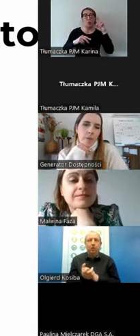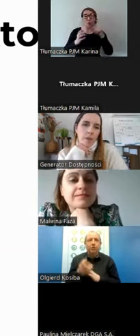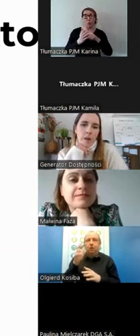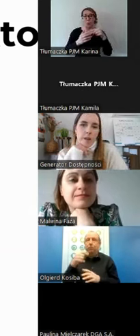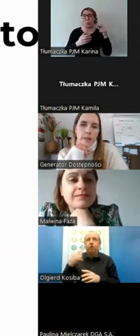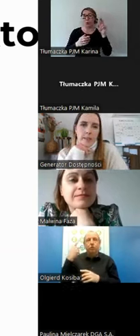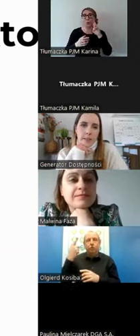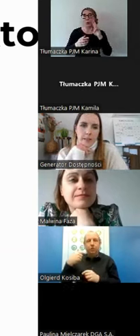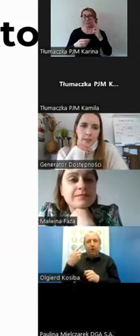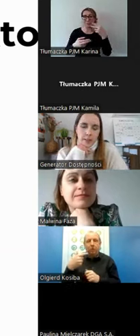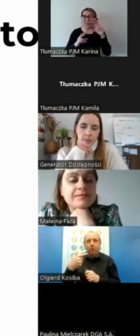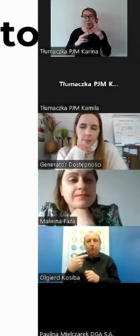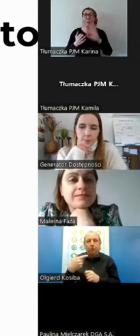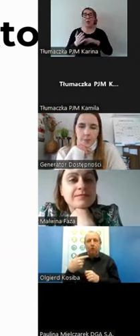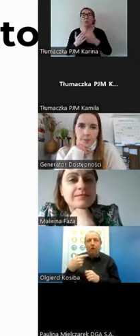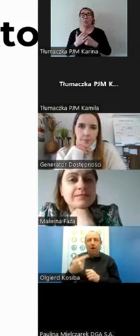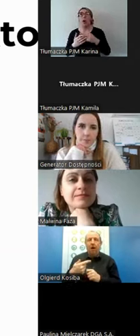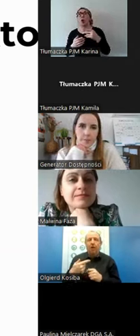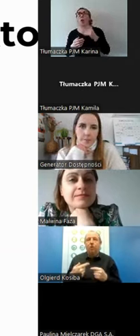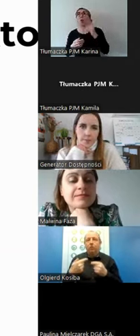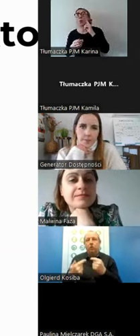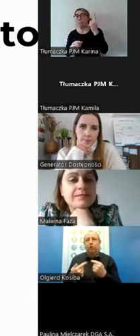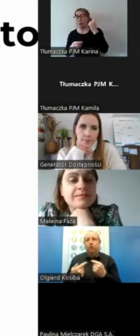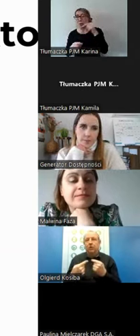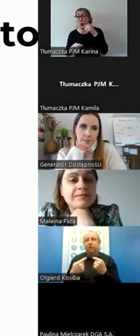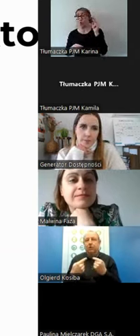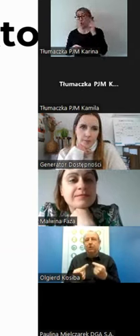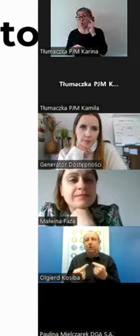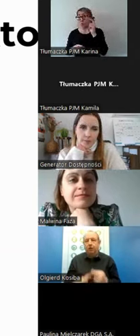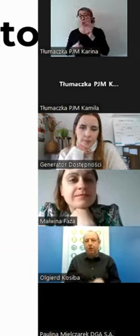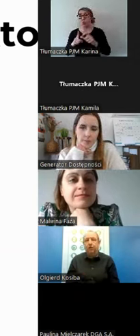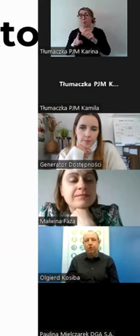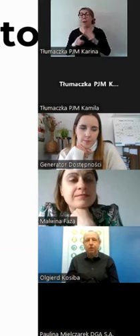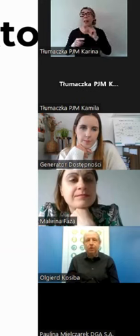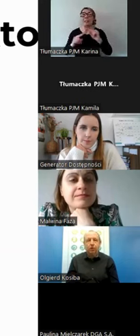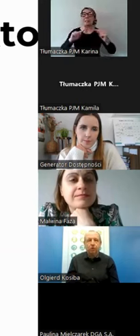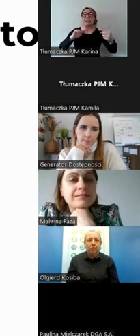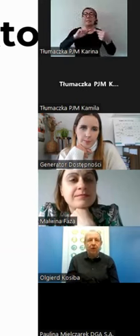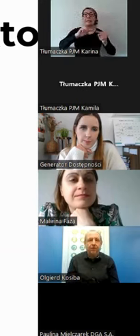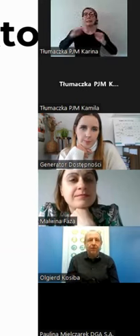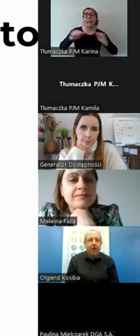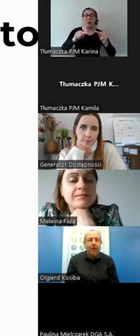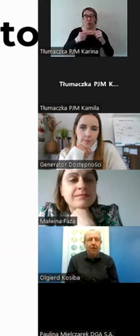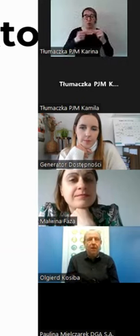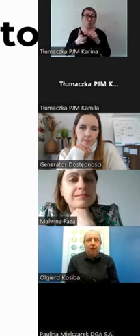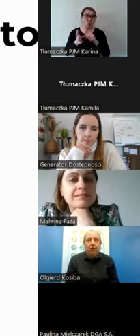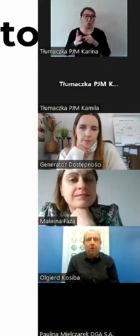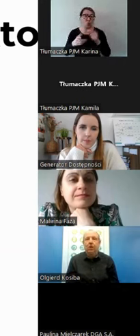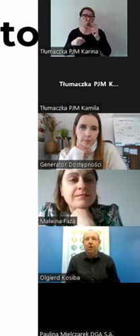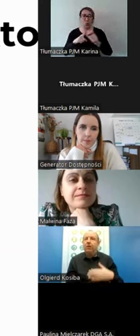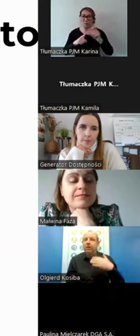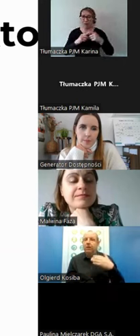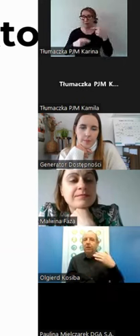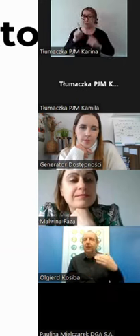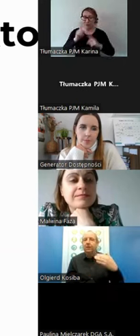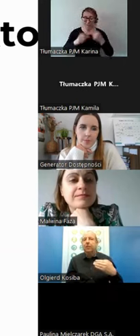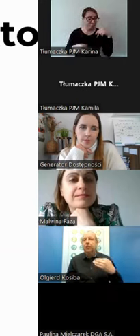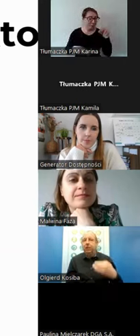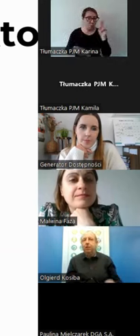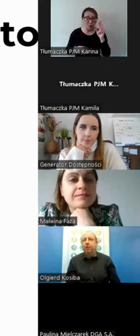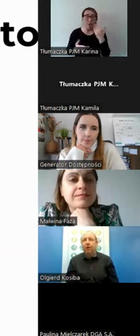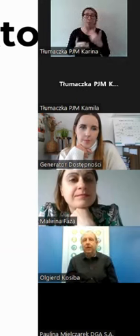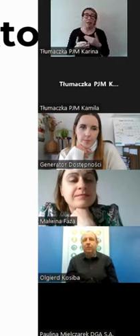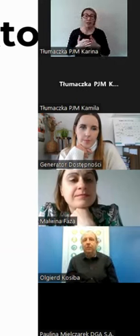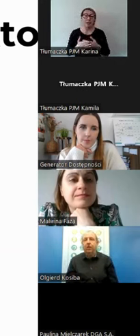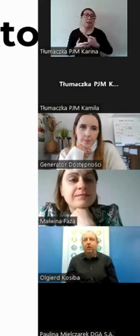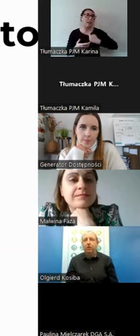głuchych. Oni myślą, że rozumieją słowo, ale mogą nie rozumieć właściwego znaczenia tego słowa. Dlatego językiem